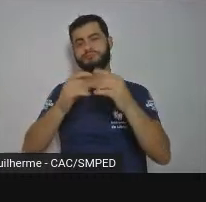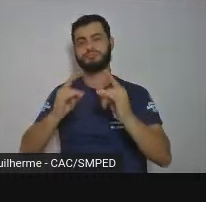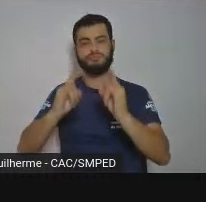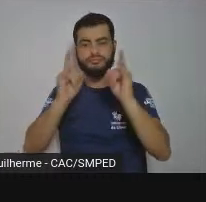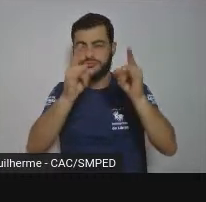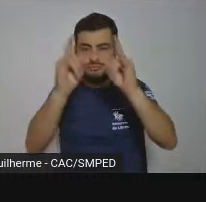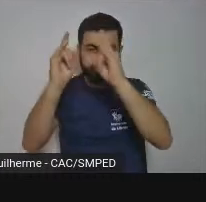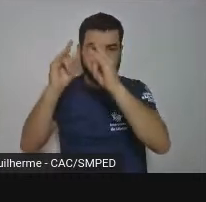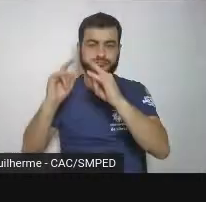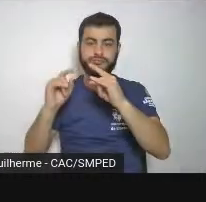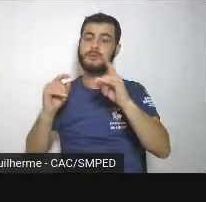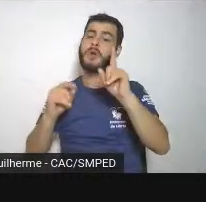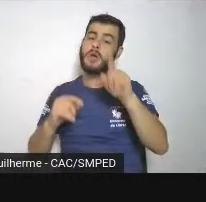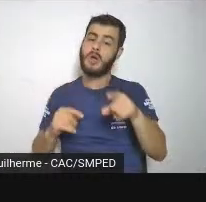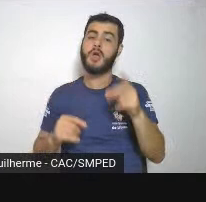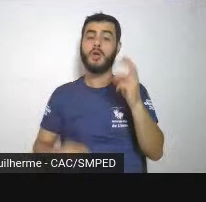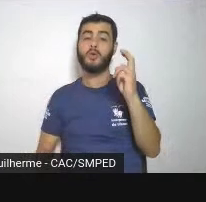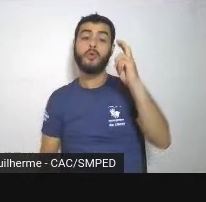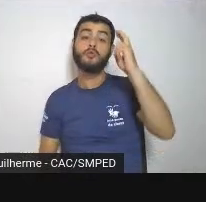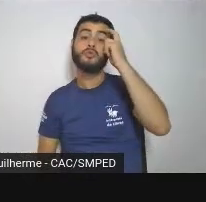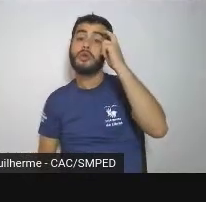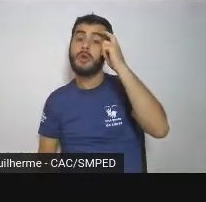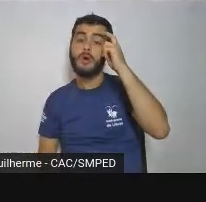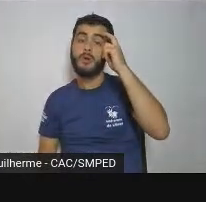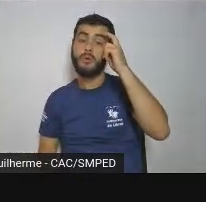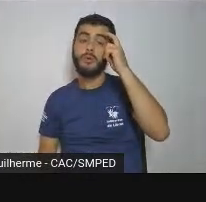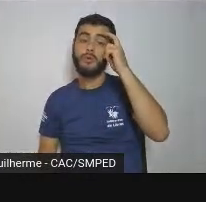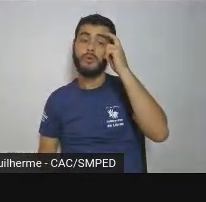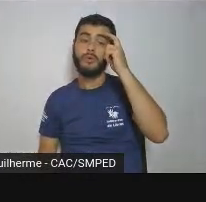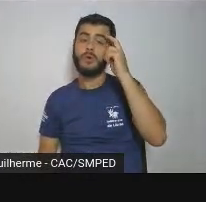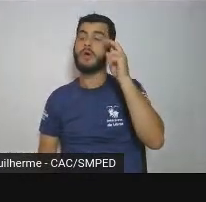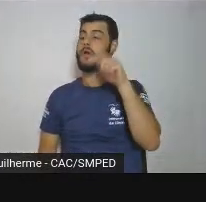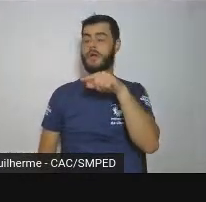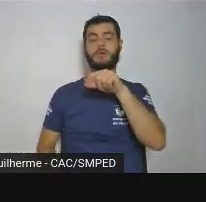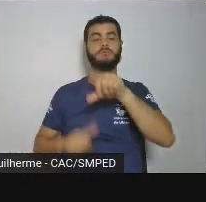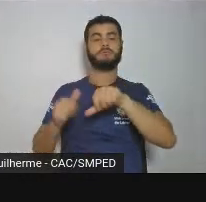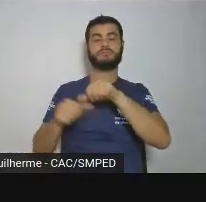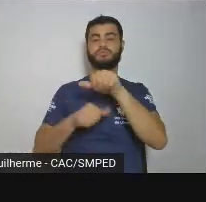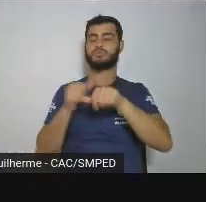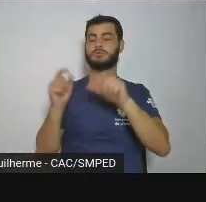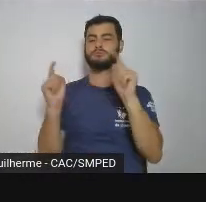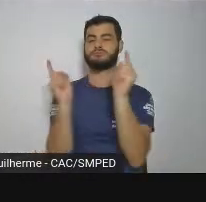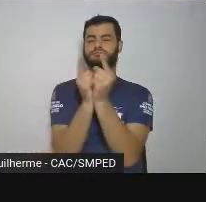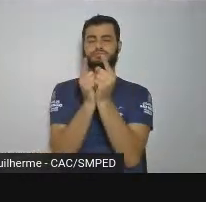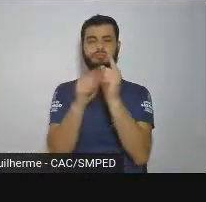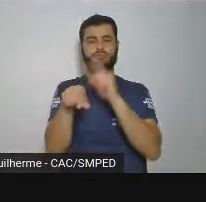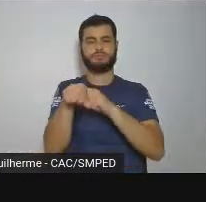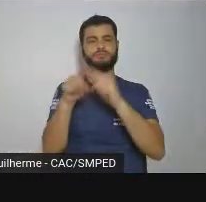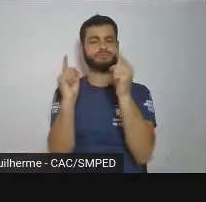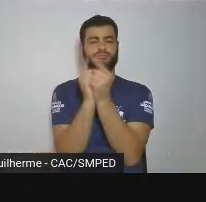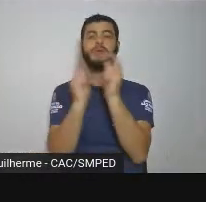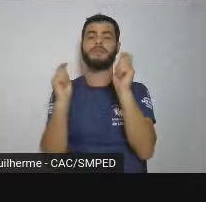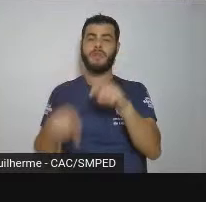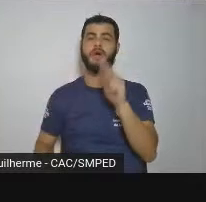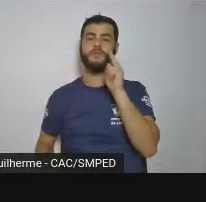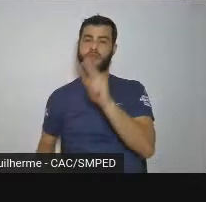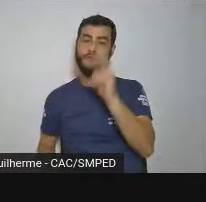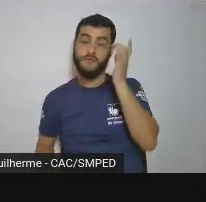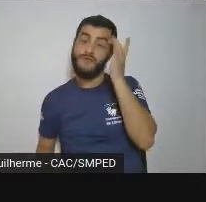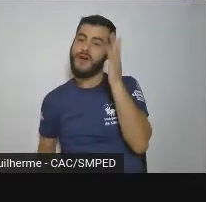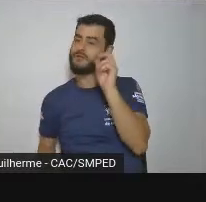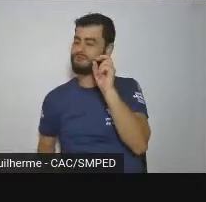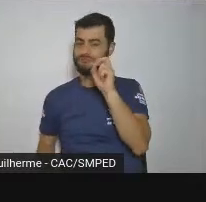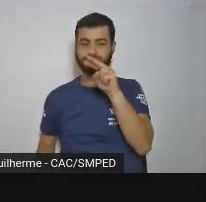visível. A gente vê. Porque ela é curta, ela é curta, ela é rápida, né? E, portanto, se ela é rápida,